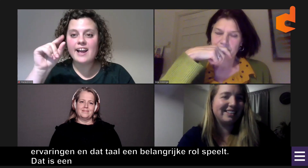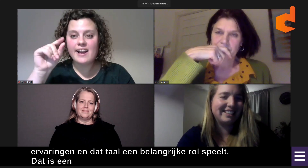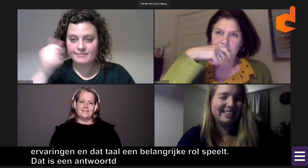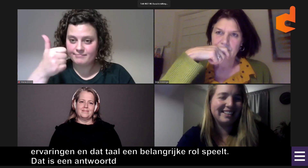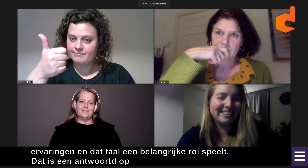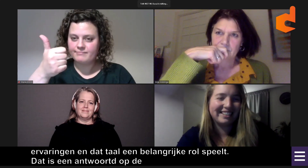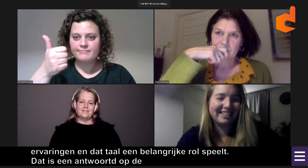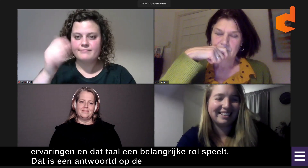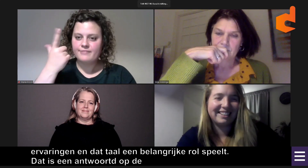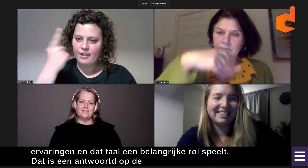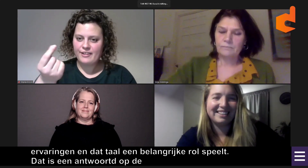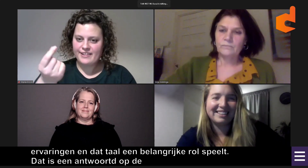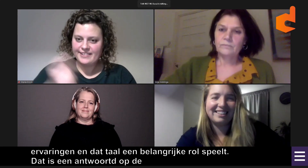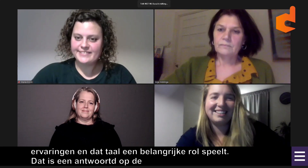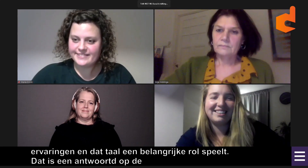Dank je wel, Lisa.